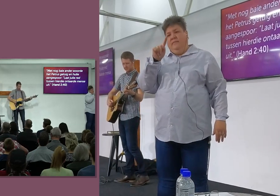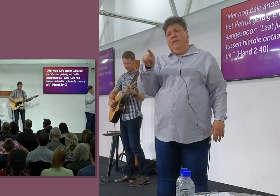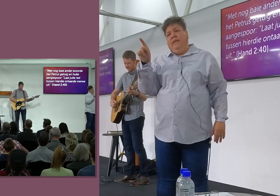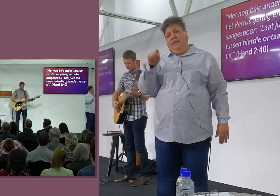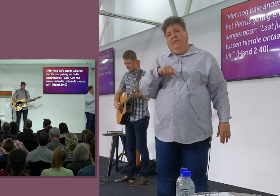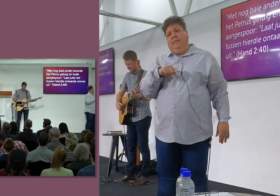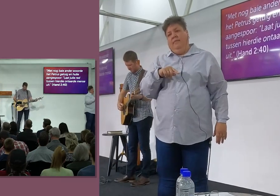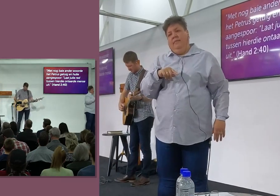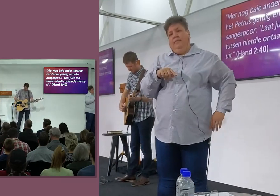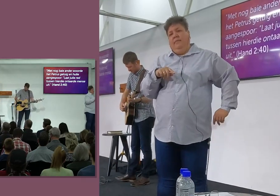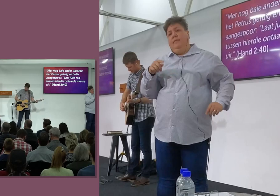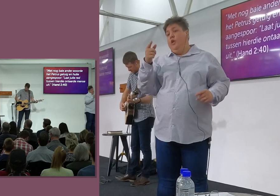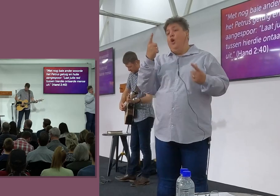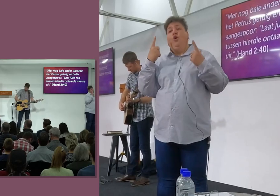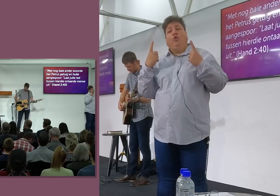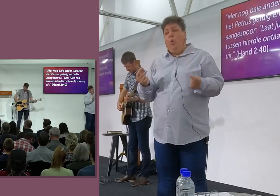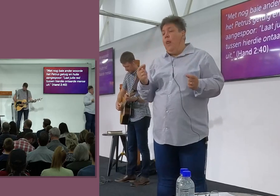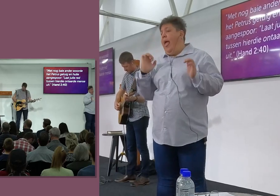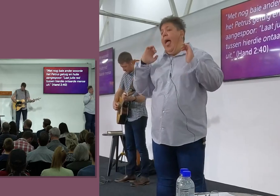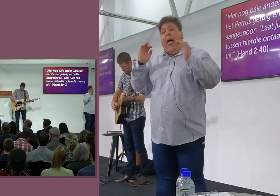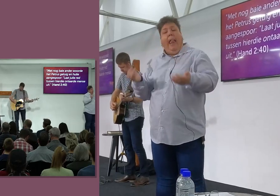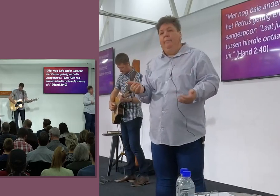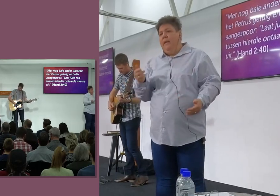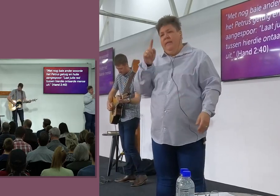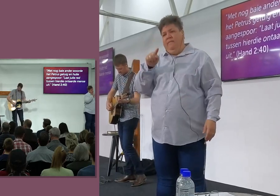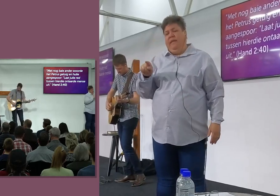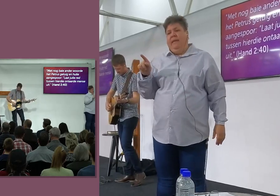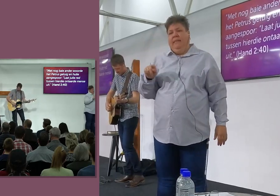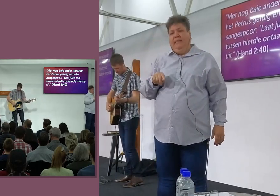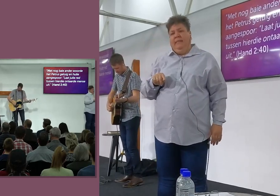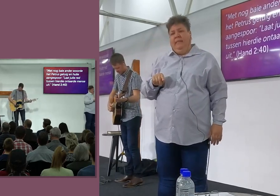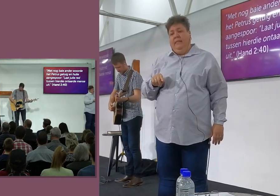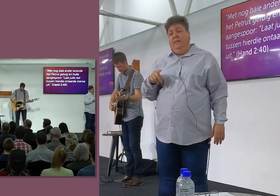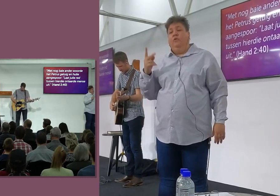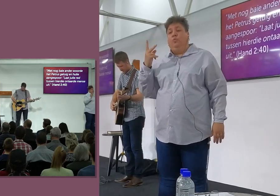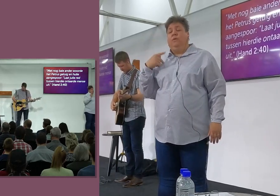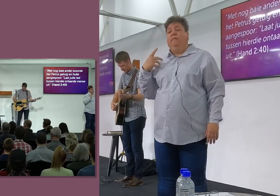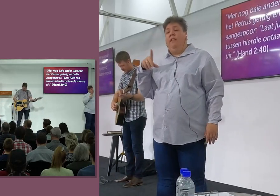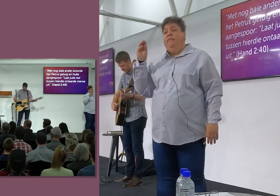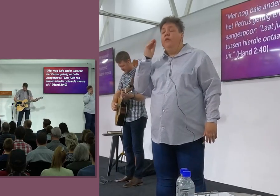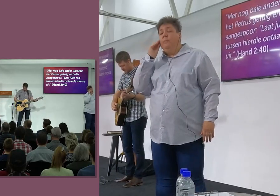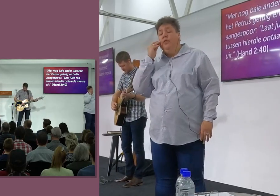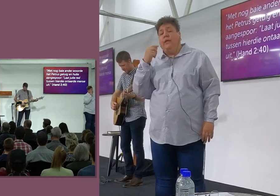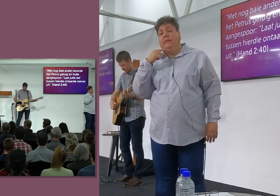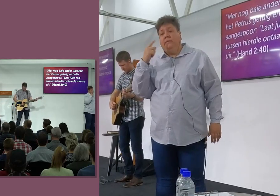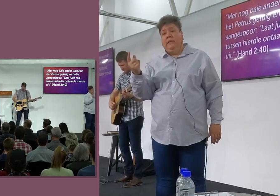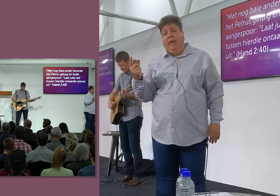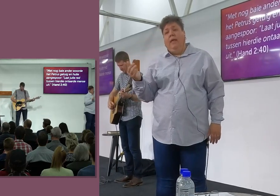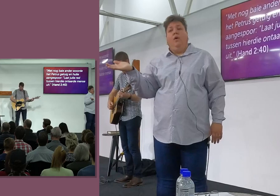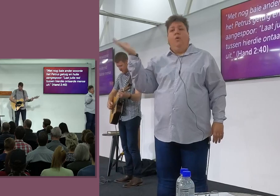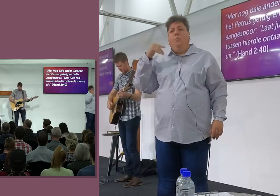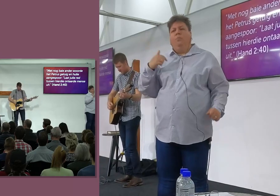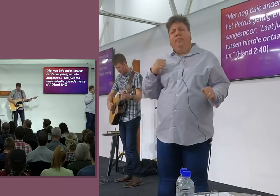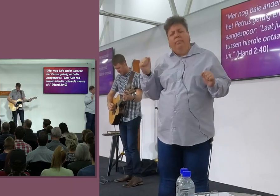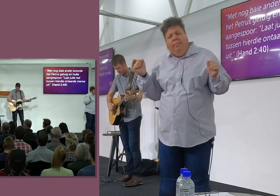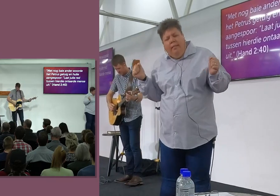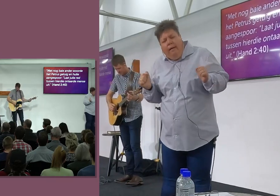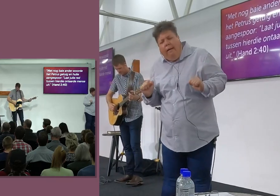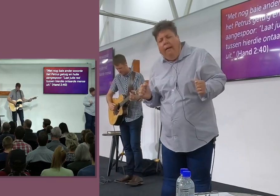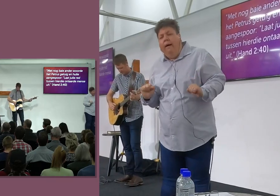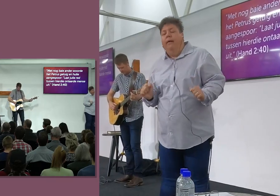dier om niks te doen nie doen ek precies dit en vir oog wil ek saam met Petrus by jylle kom pleit jylle kom ons kry een dringendheid